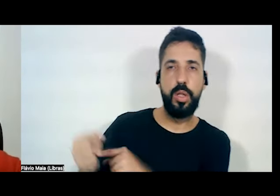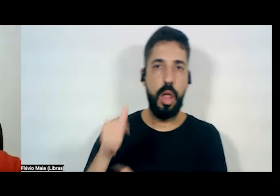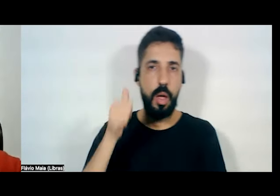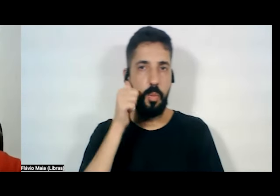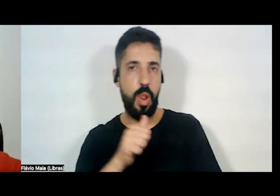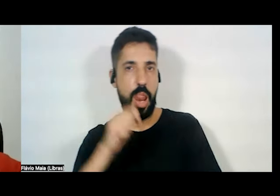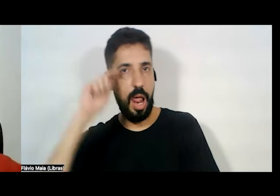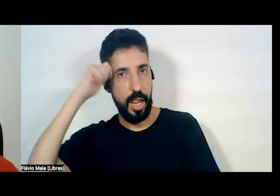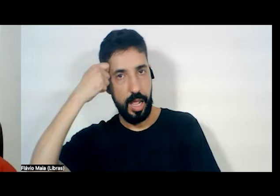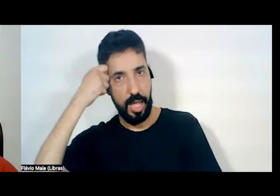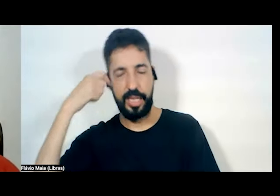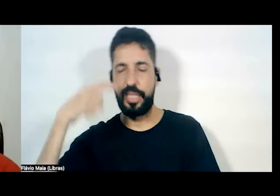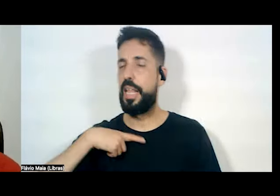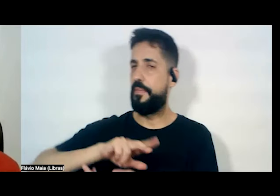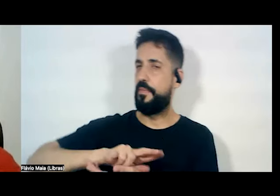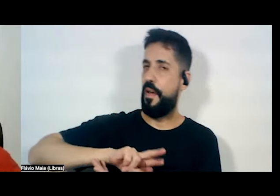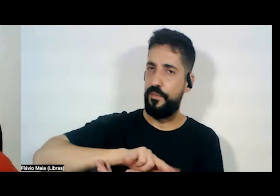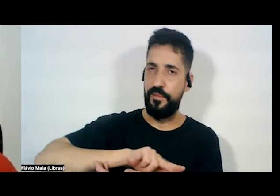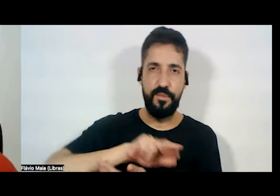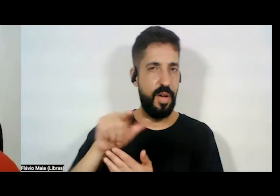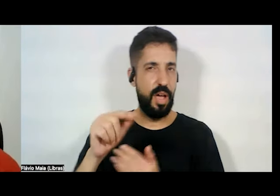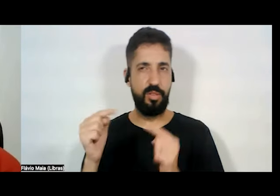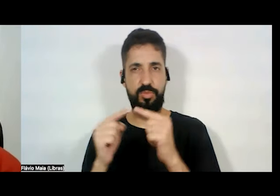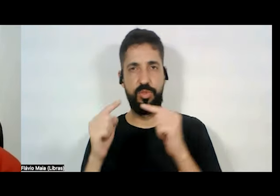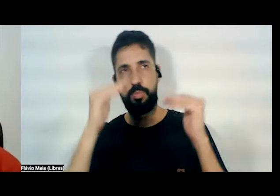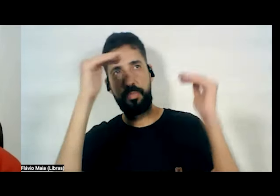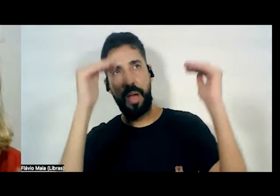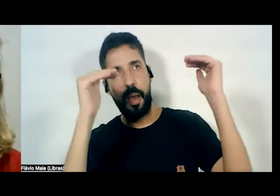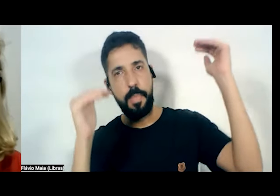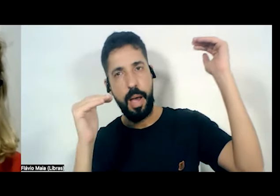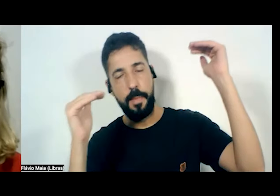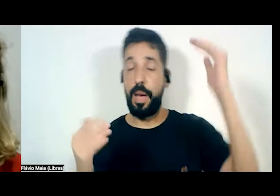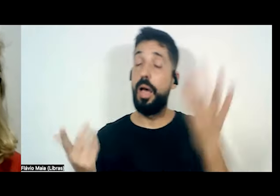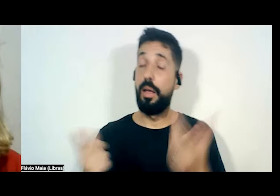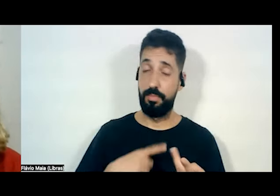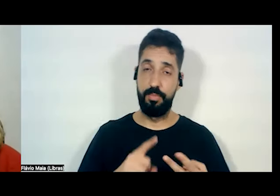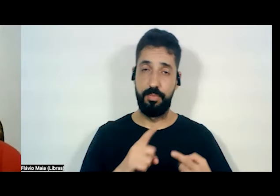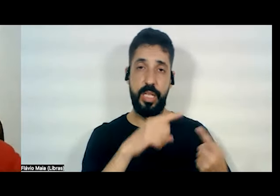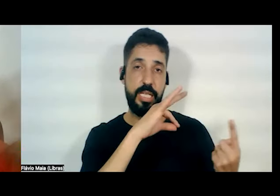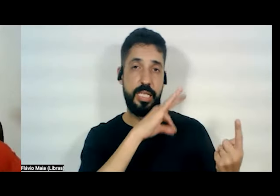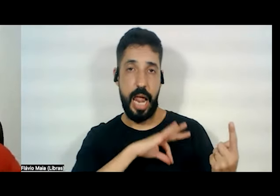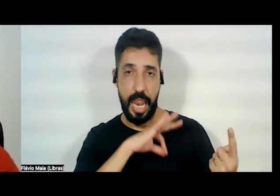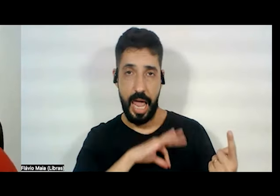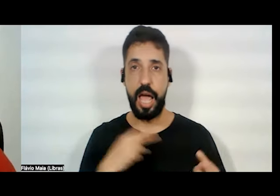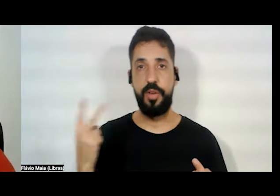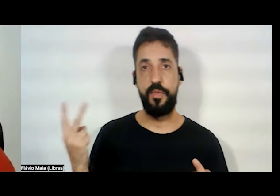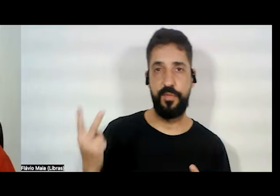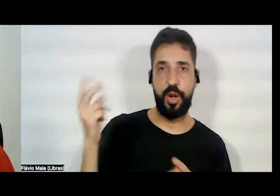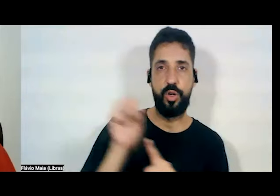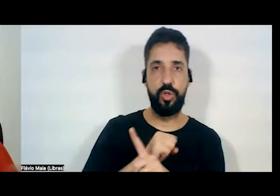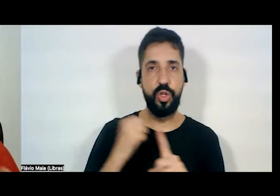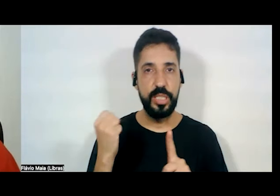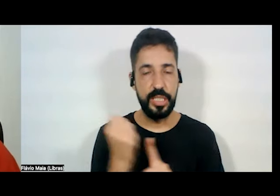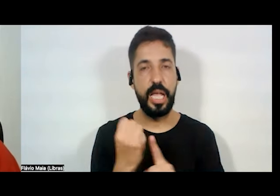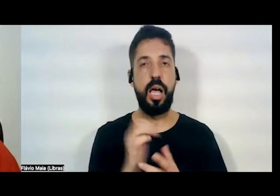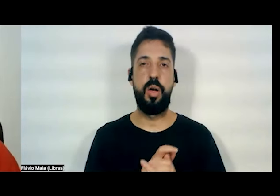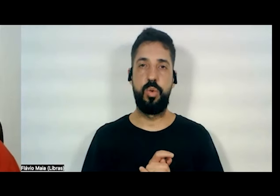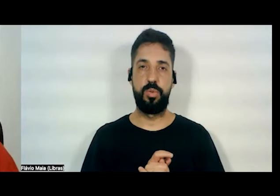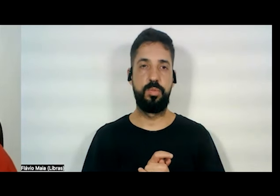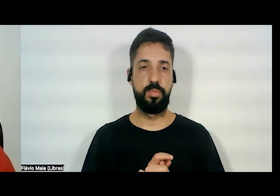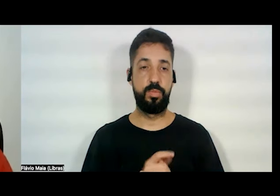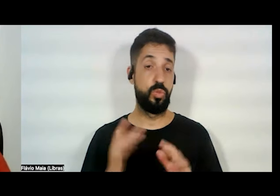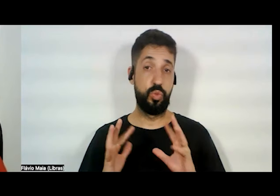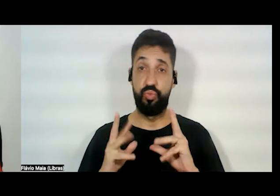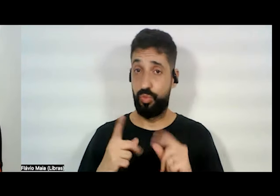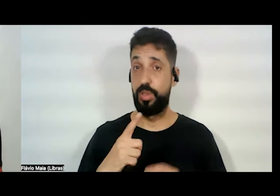por várias hierarquias no salário, na valorização social, em muitos, enfim, em tudo que existe em